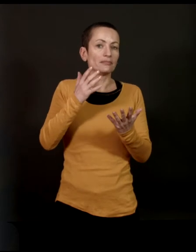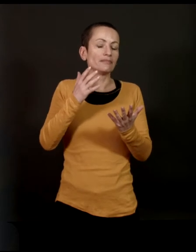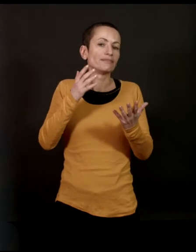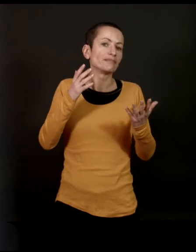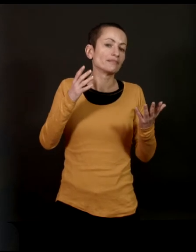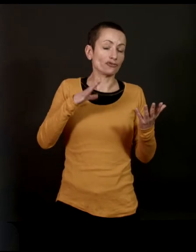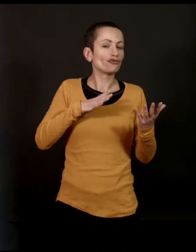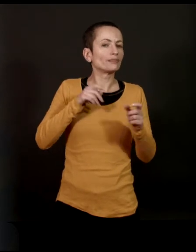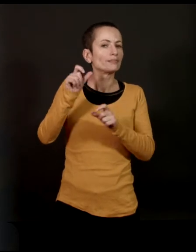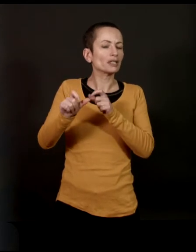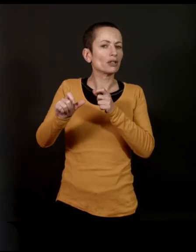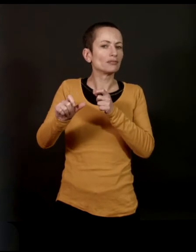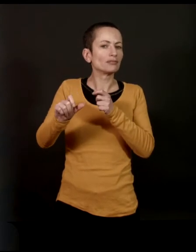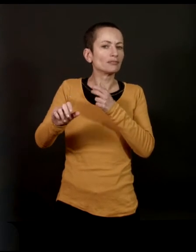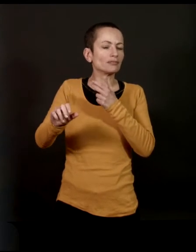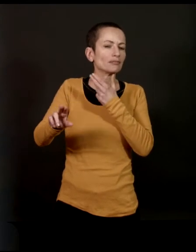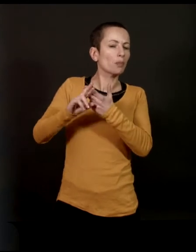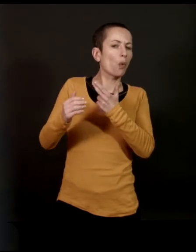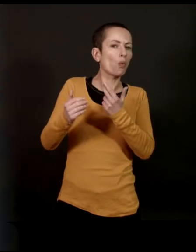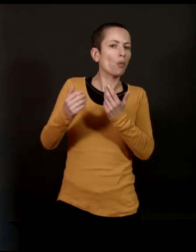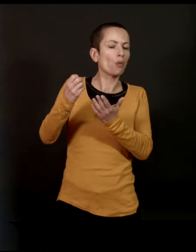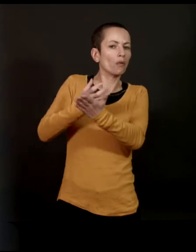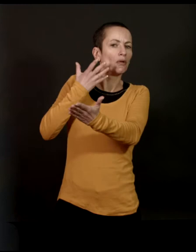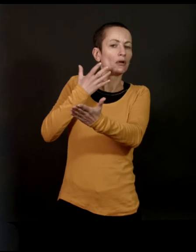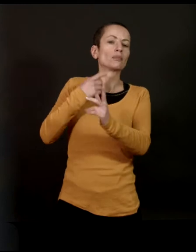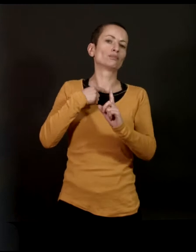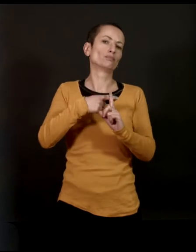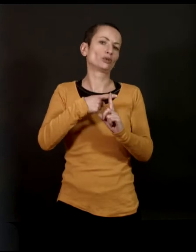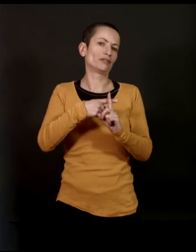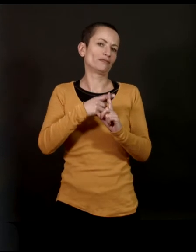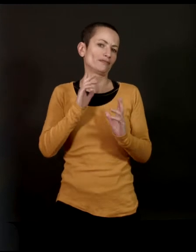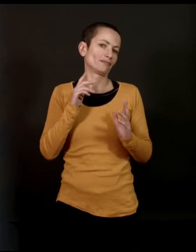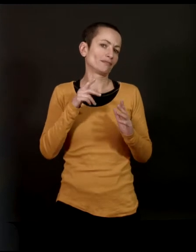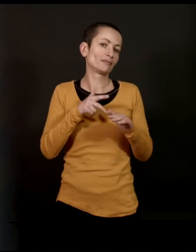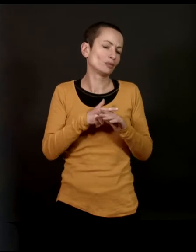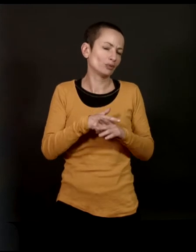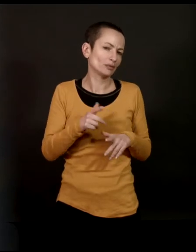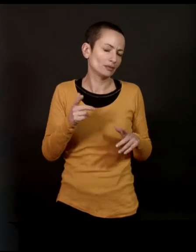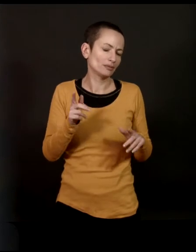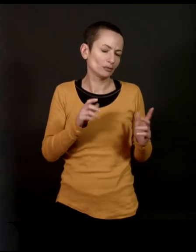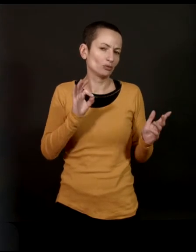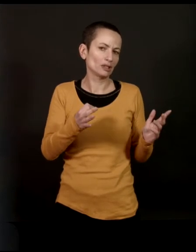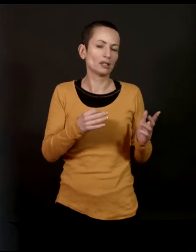ceux qui font une réaction, elle est positive dans les premiers temps, forcément. Par exemple,